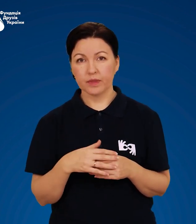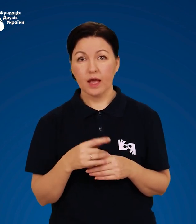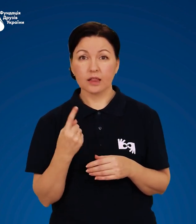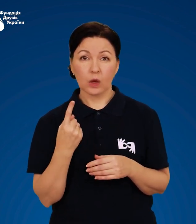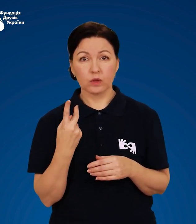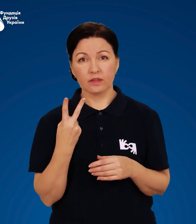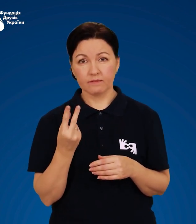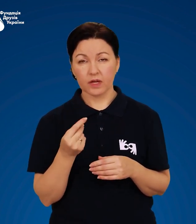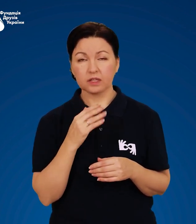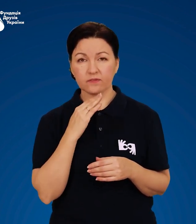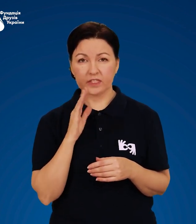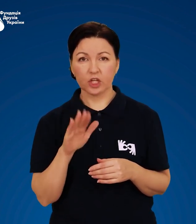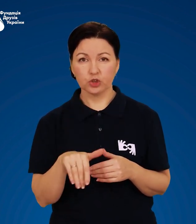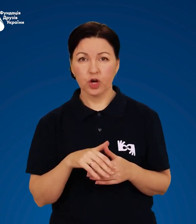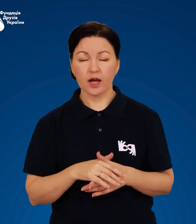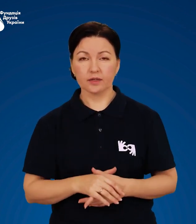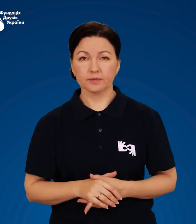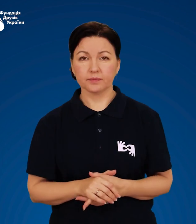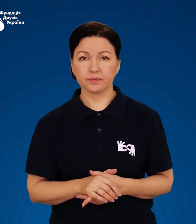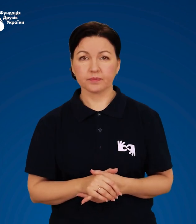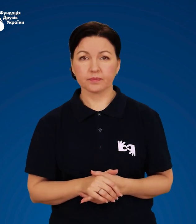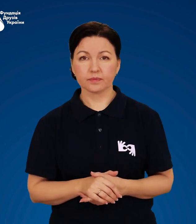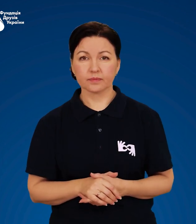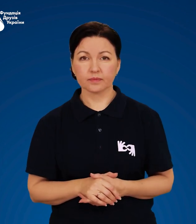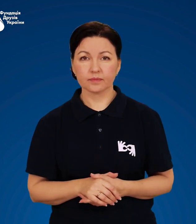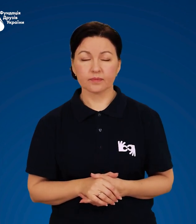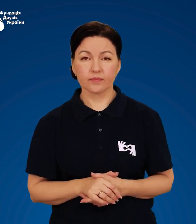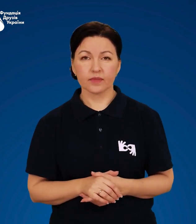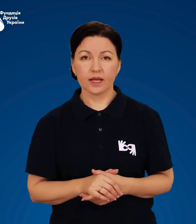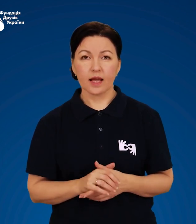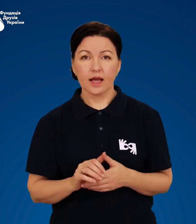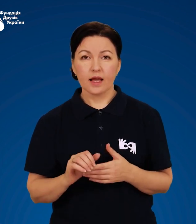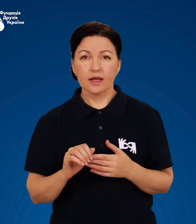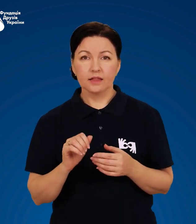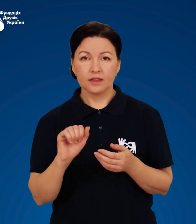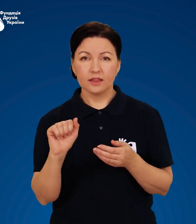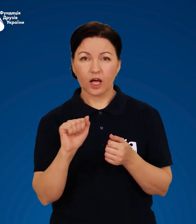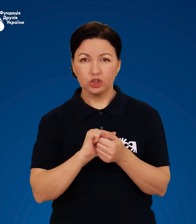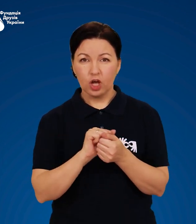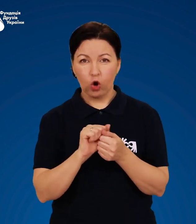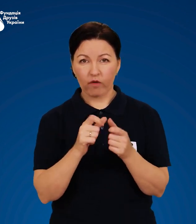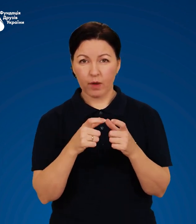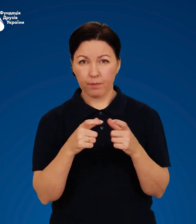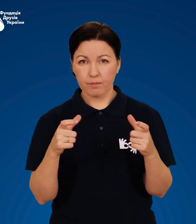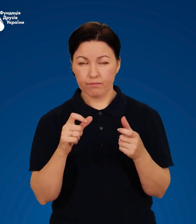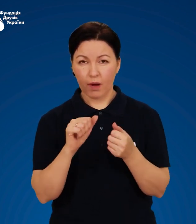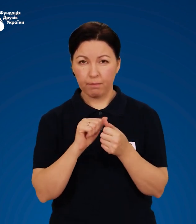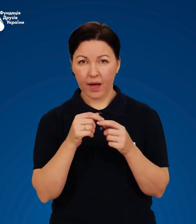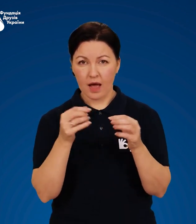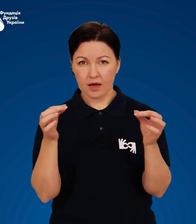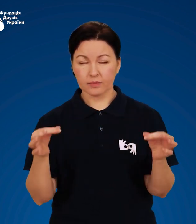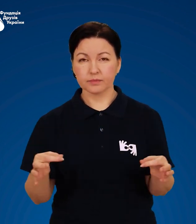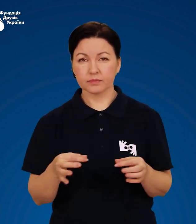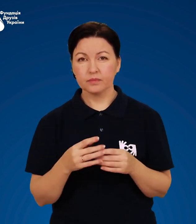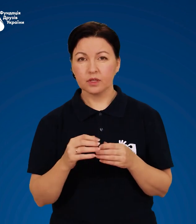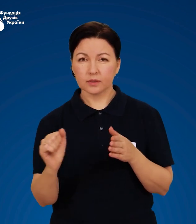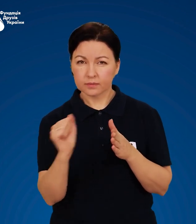На один-два дні вистачає. Натріть наждаковим папером підошву перед